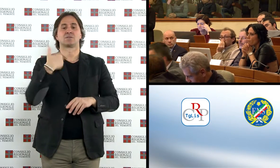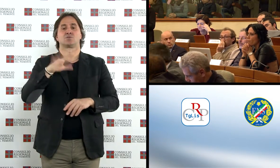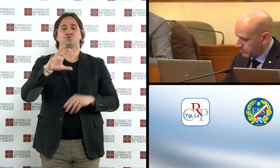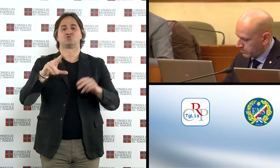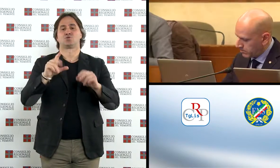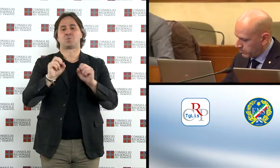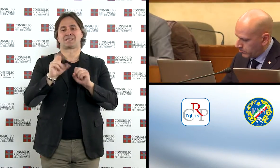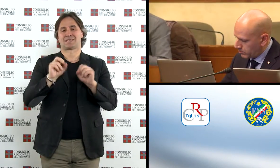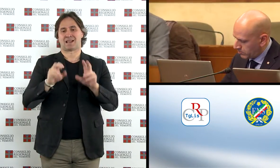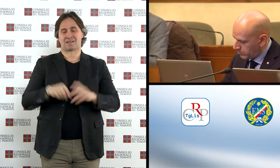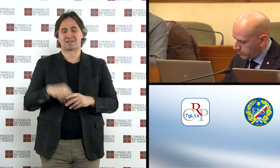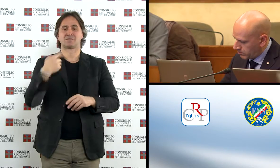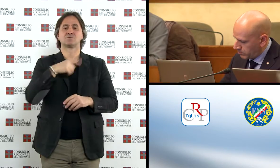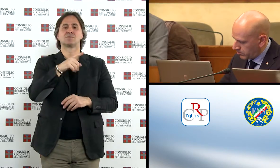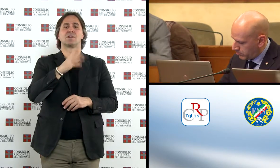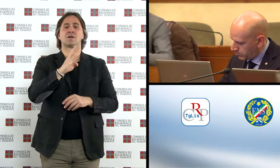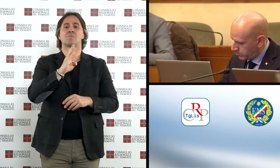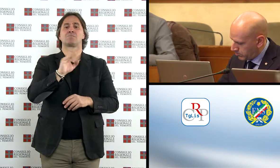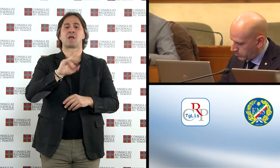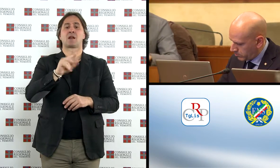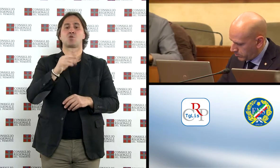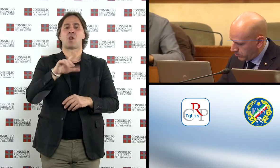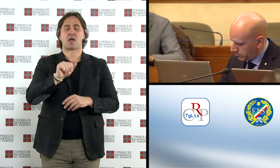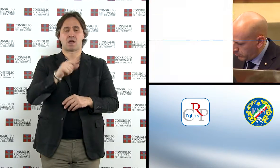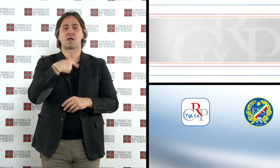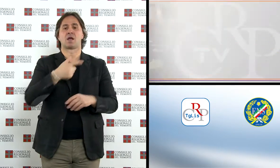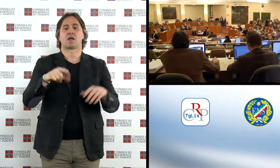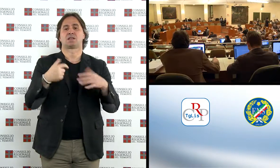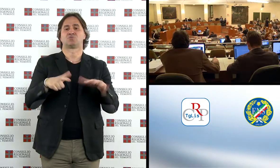consigliere Giorgio Bertola che ha ottenuto 17 voti.